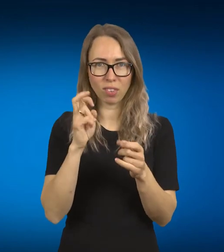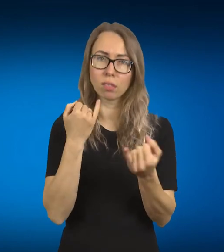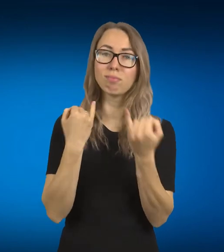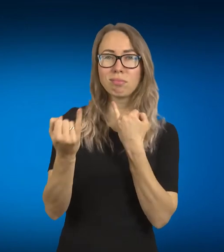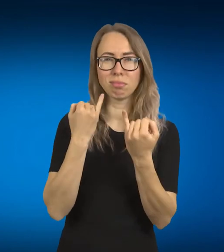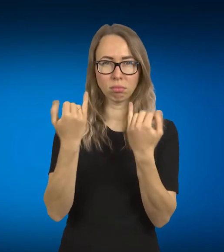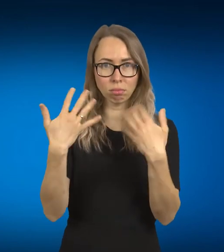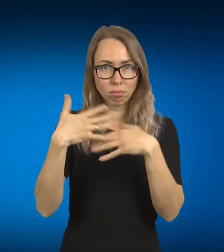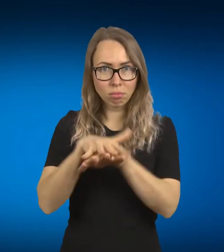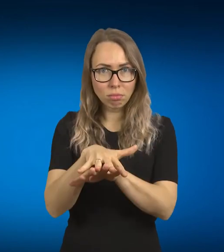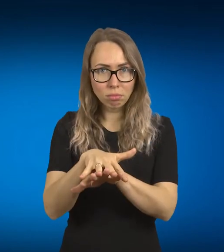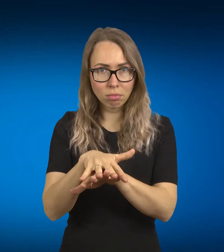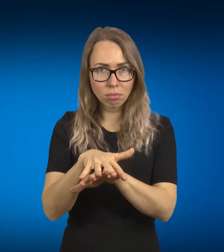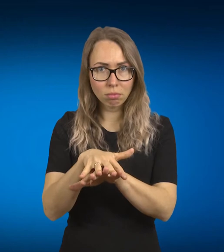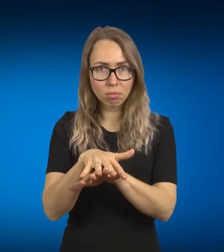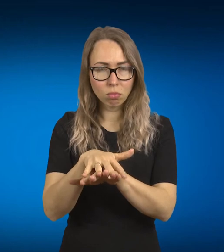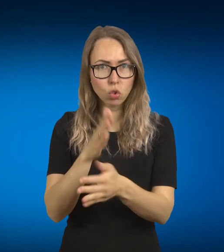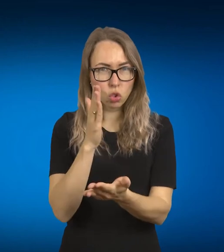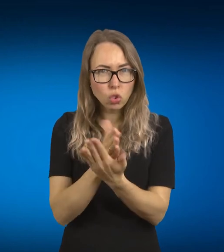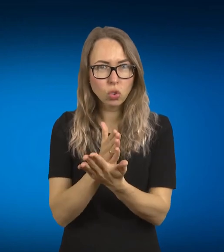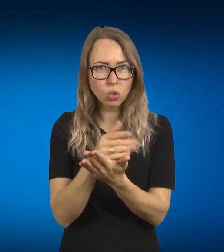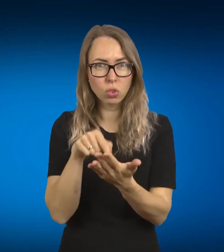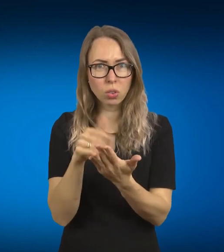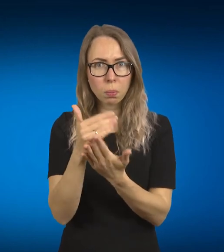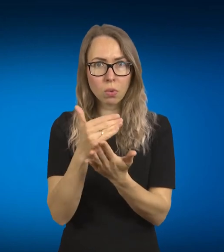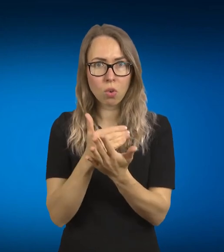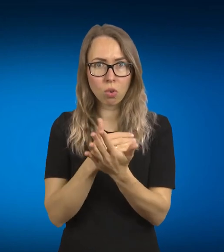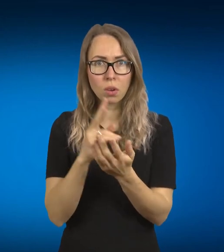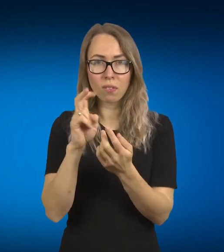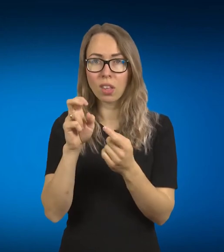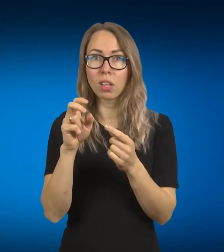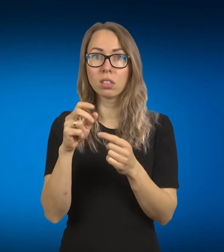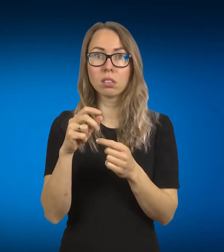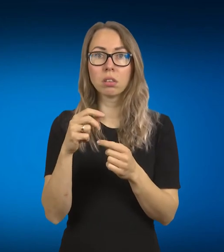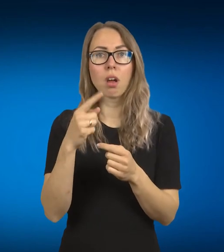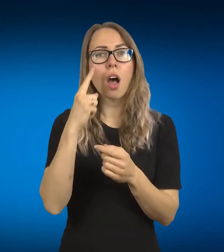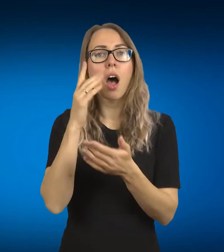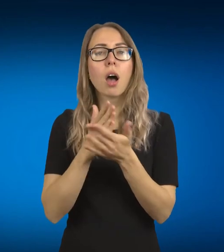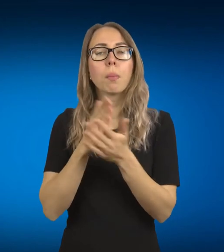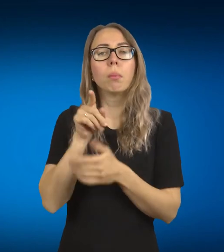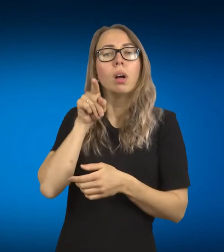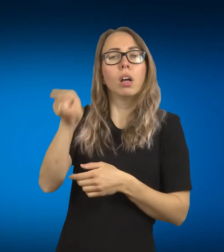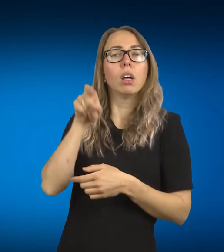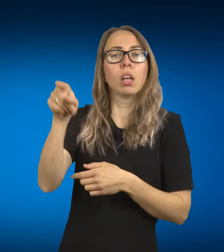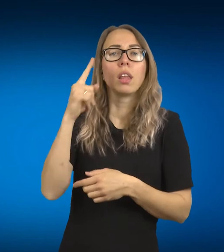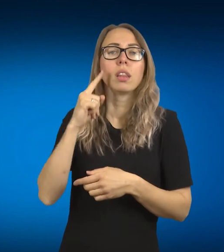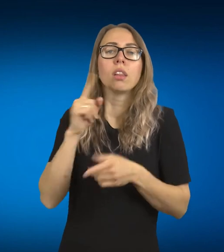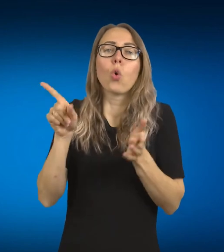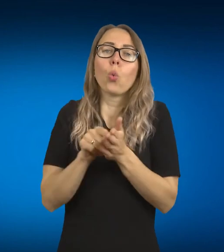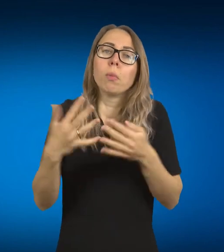tiek vienus, tiek kitus integruoja, nes aš čia, mes vis dažnai dedam akcentą apie tai, kad mes integruojam, ar ne? Bet aš sakyčiau,